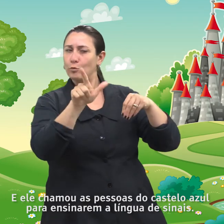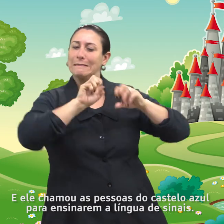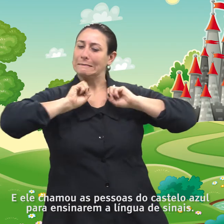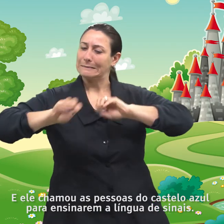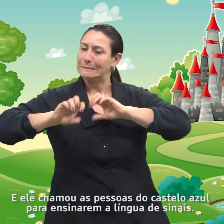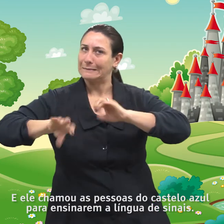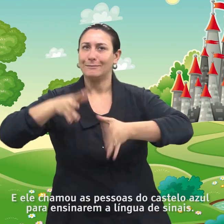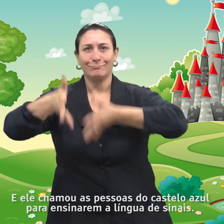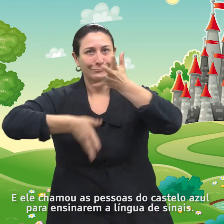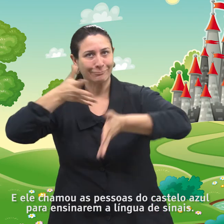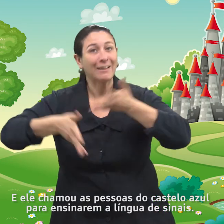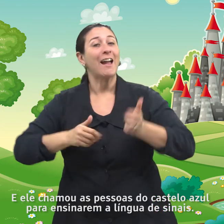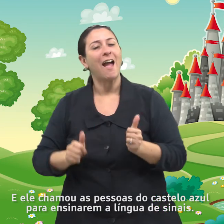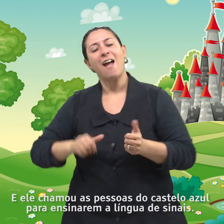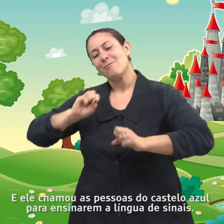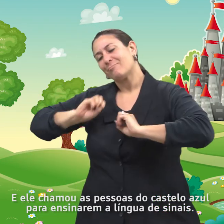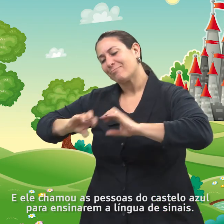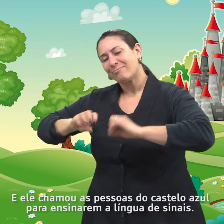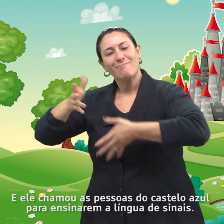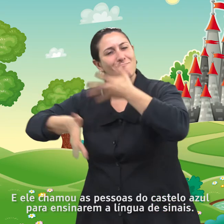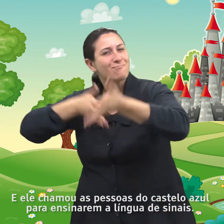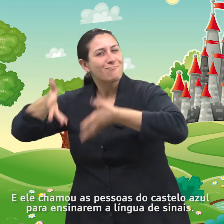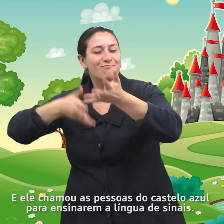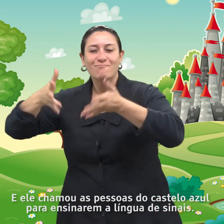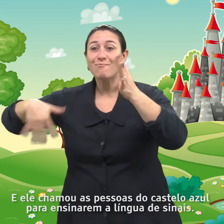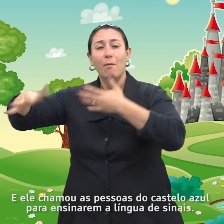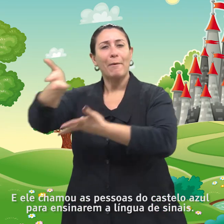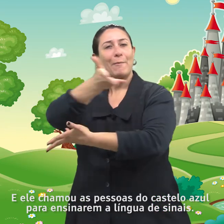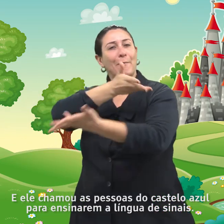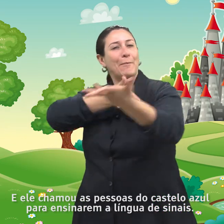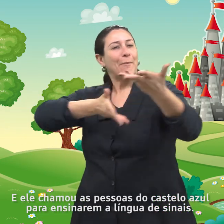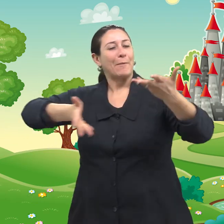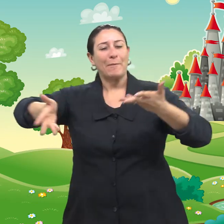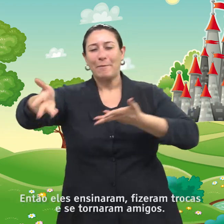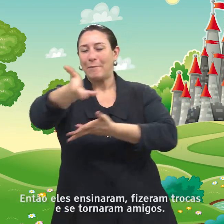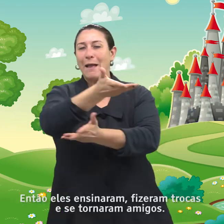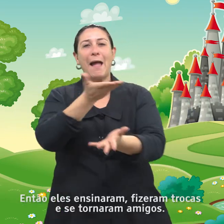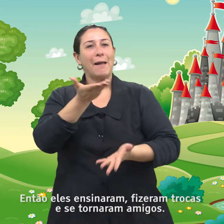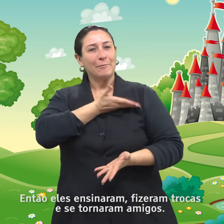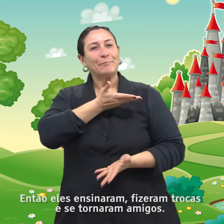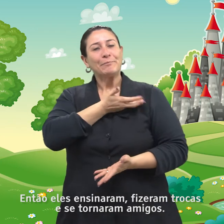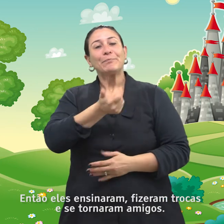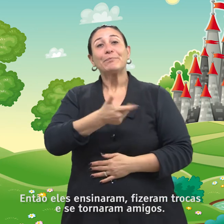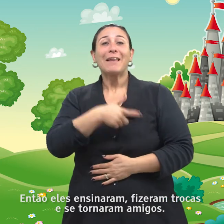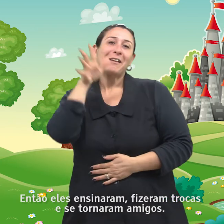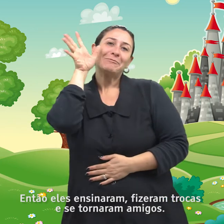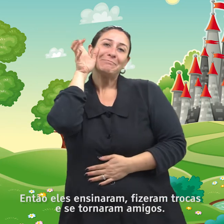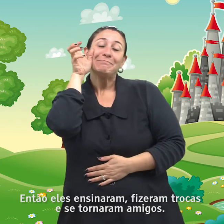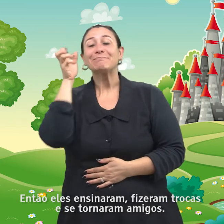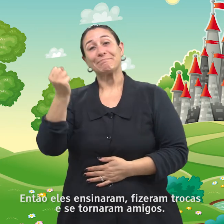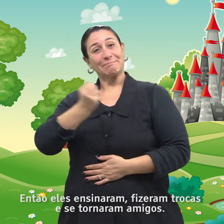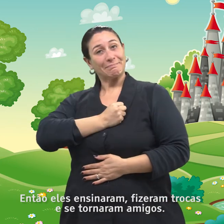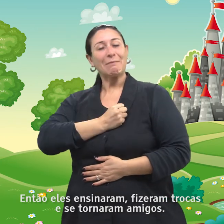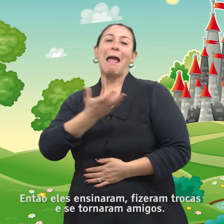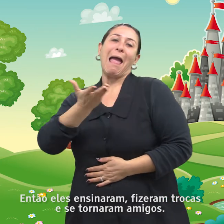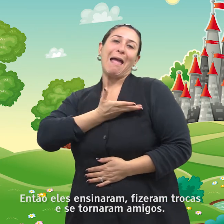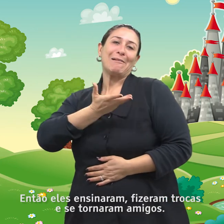as pessoas do castelo azul para ensinar a língua de sinais. Então, eles ensinaram, fizeram trocas e se